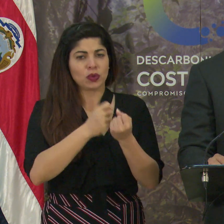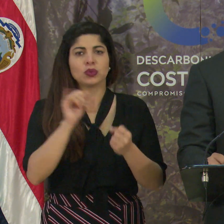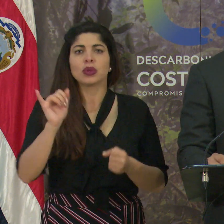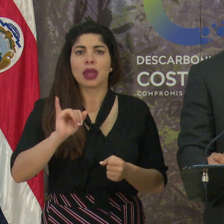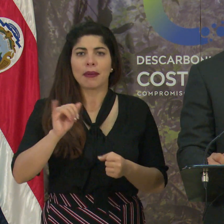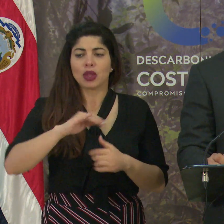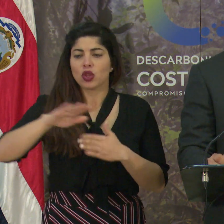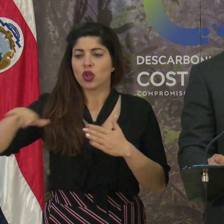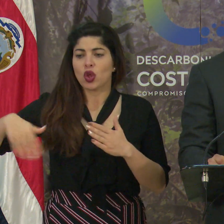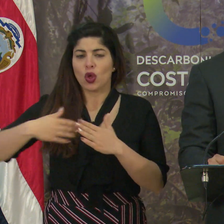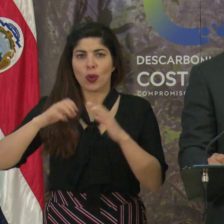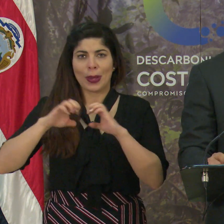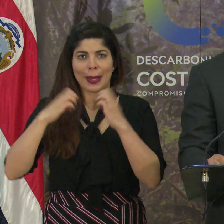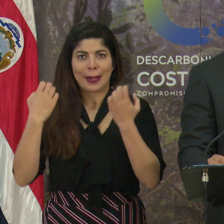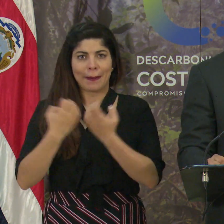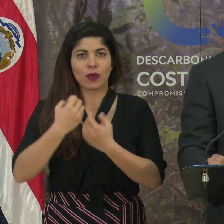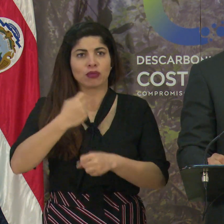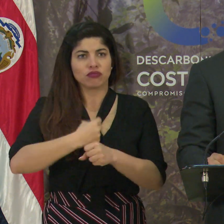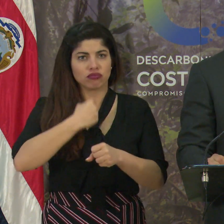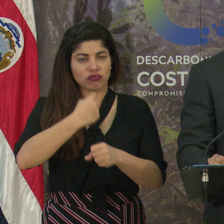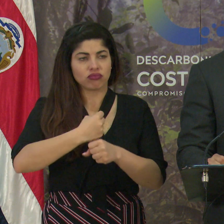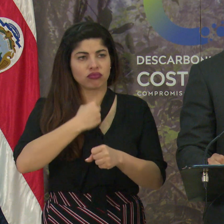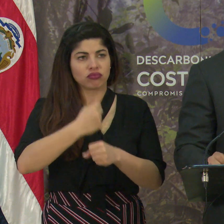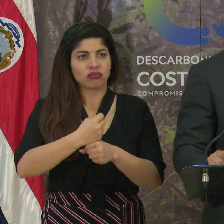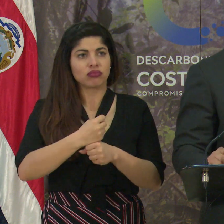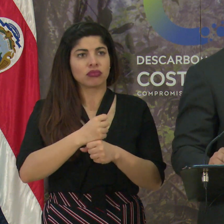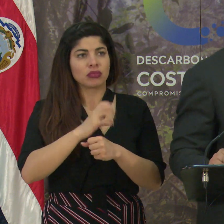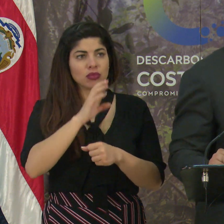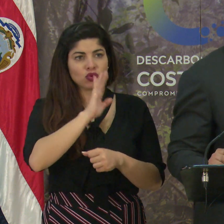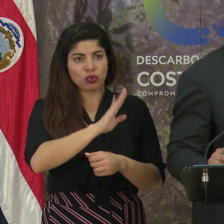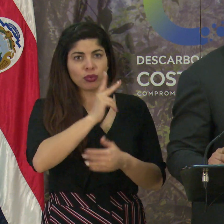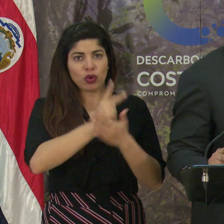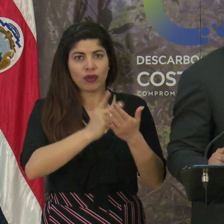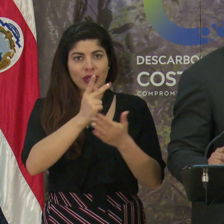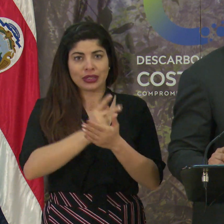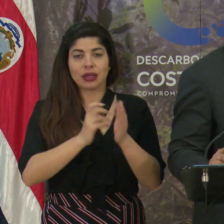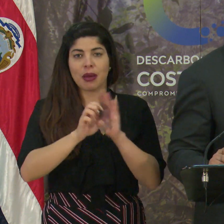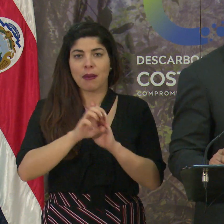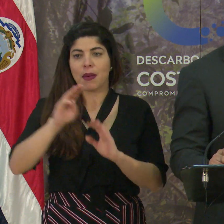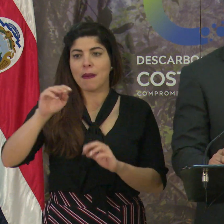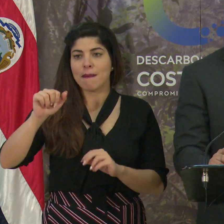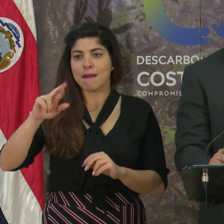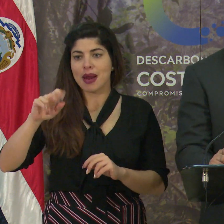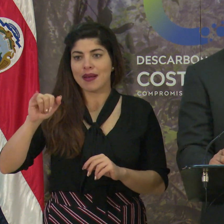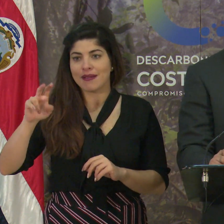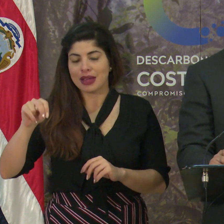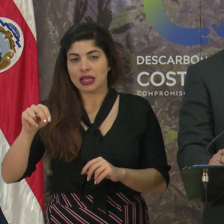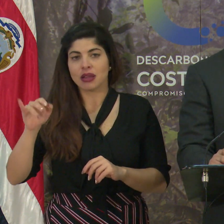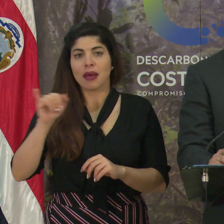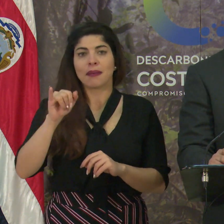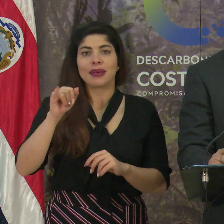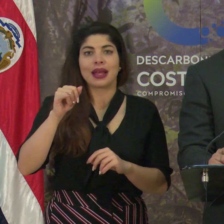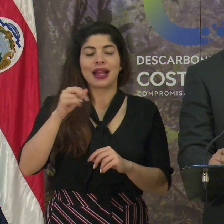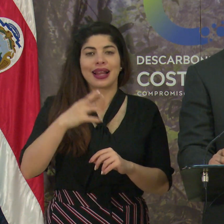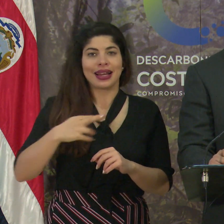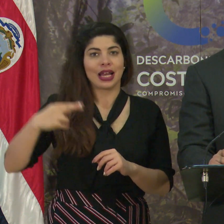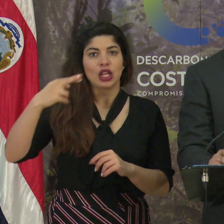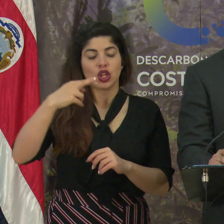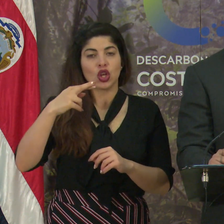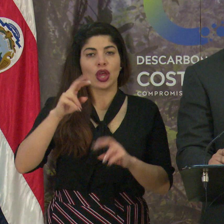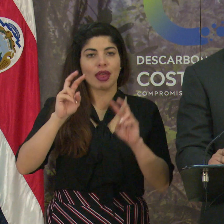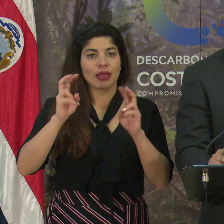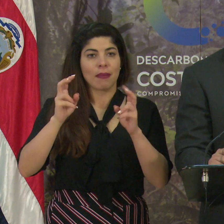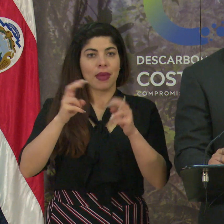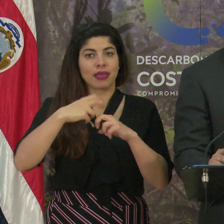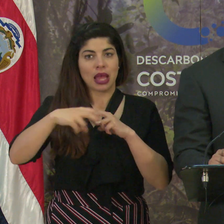también de todo el equipo que está trabajando en la provincia, como es el caso de Don Marvin, desde la rectoría en la materia de